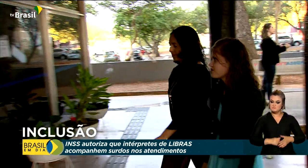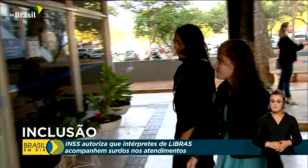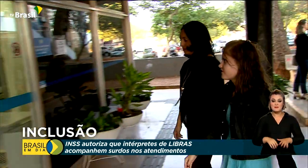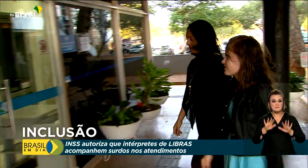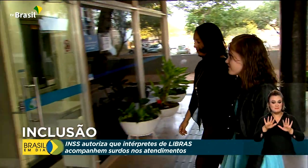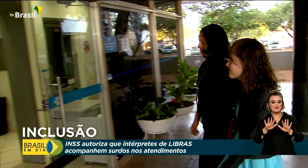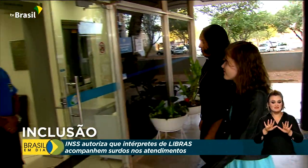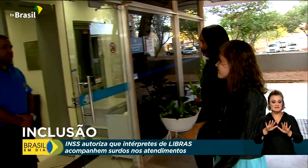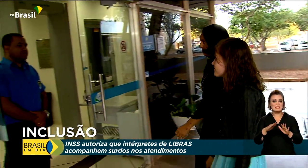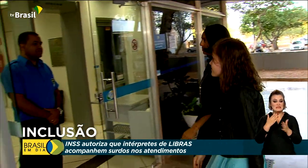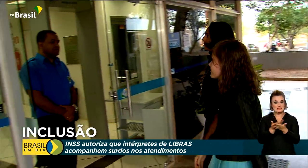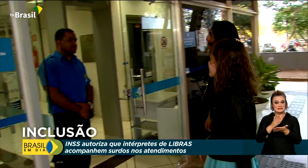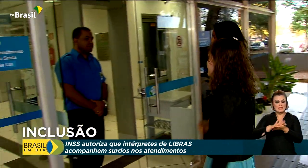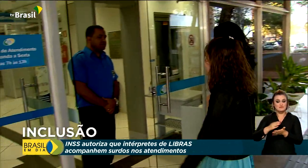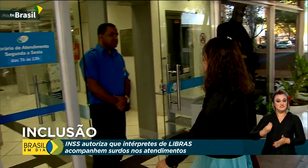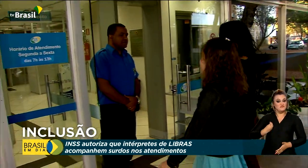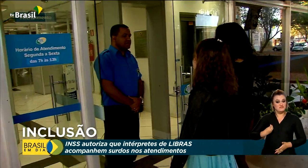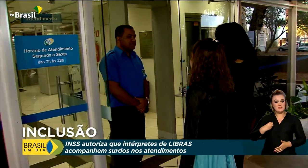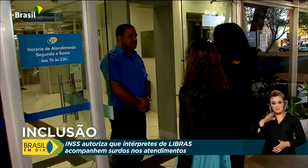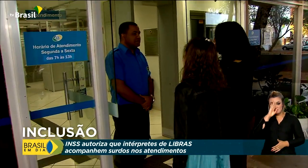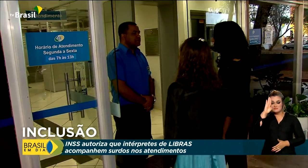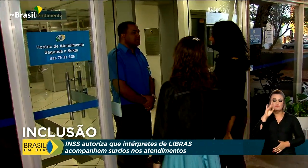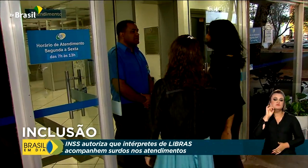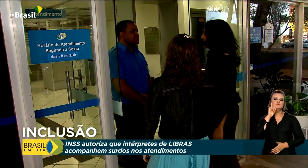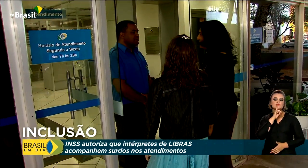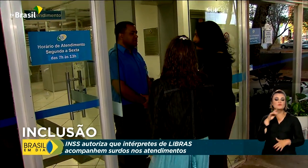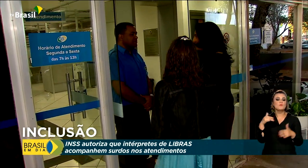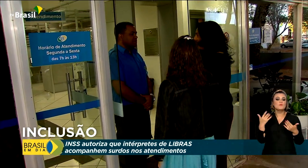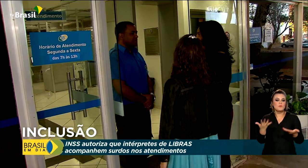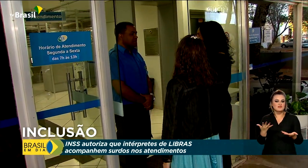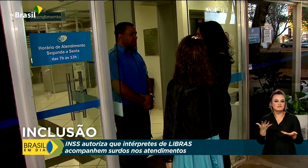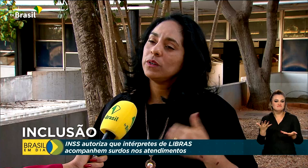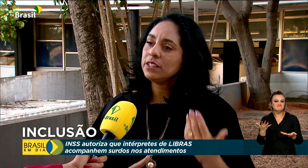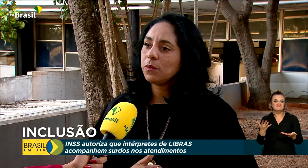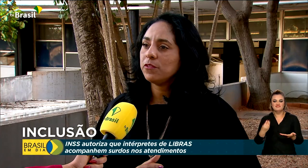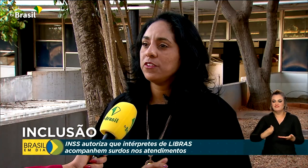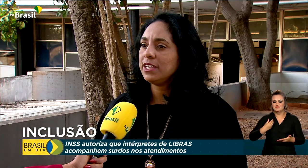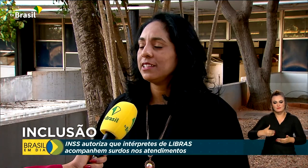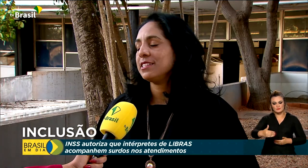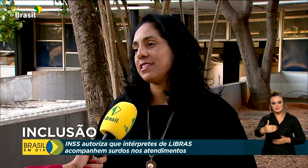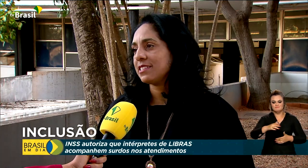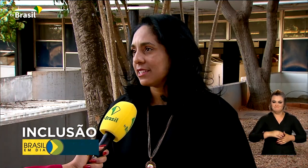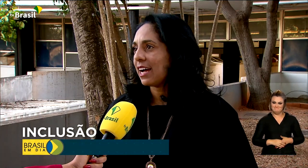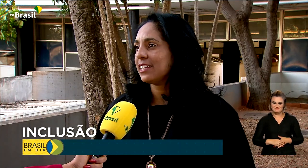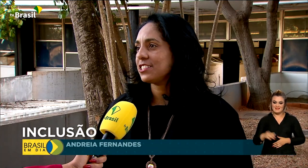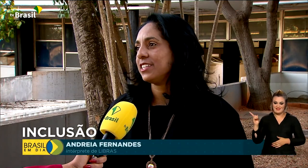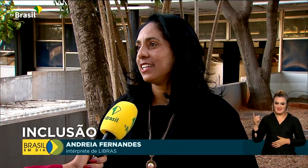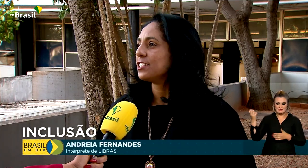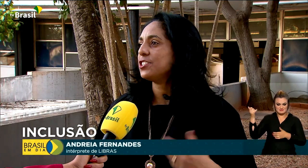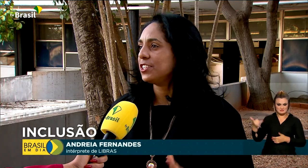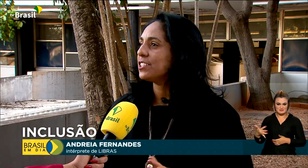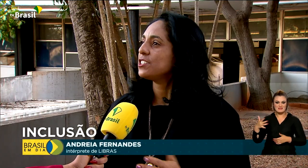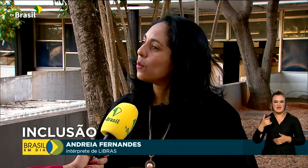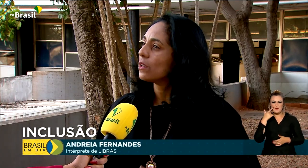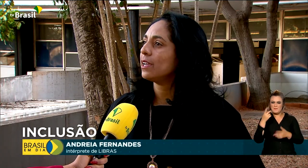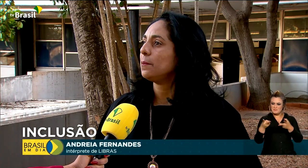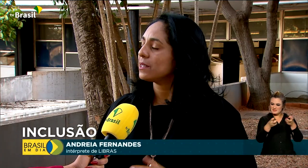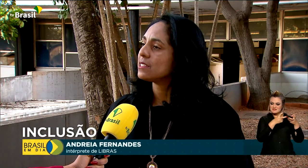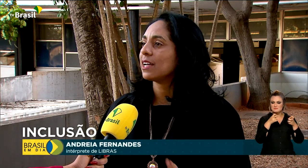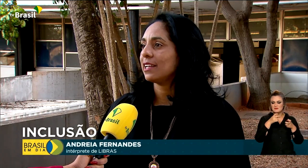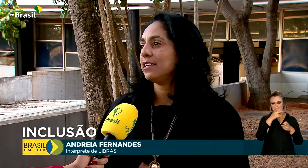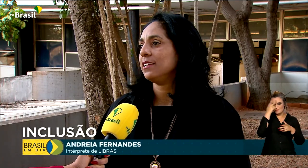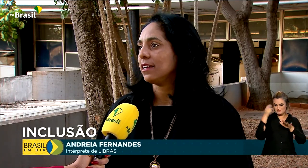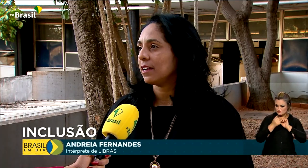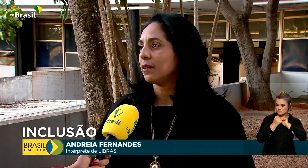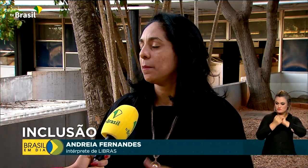Mas eles são mais presentes na vida dos surdos do que se imagina. Quando eu vi a necessidade que ela tinha de alguém